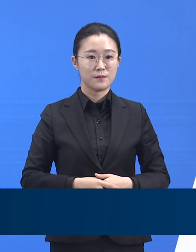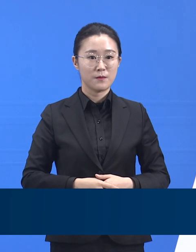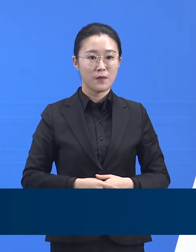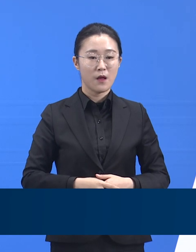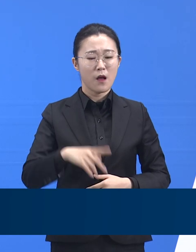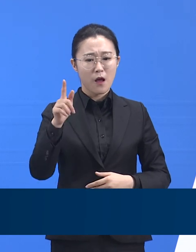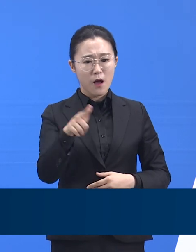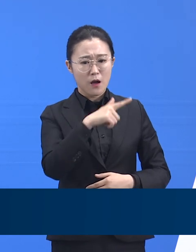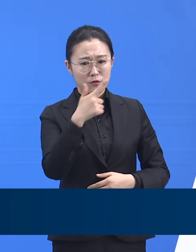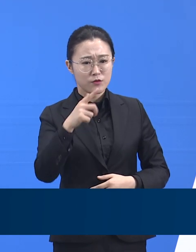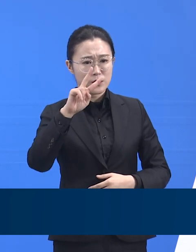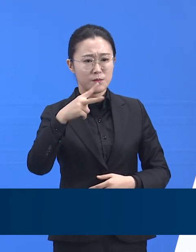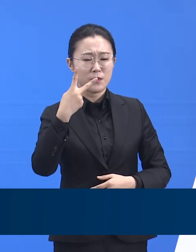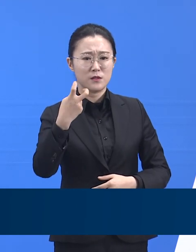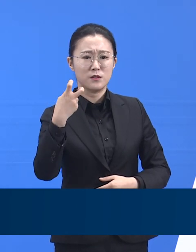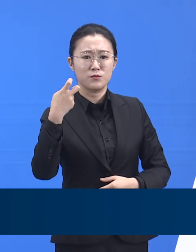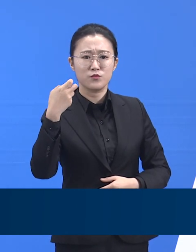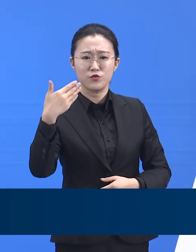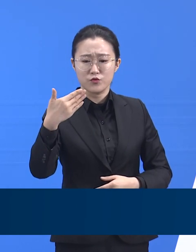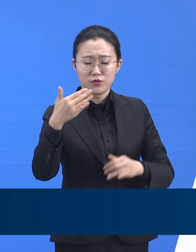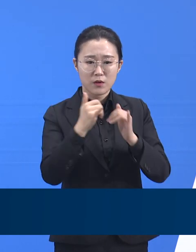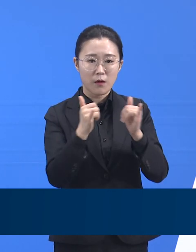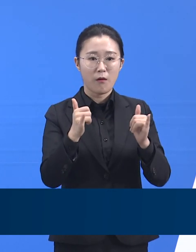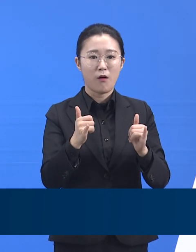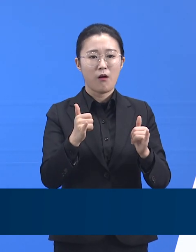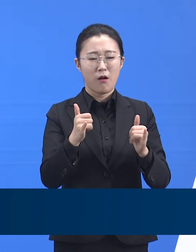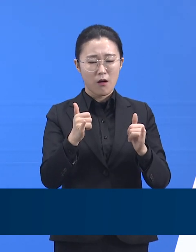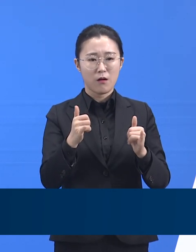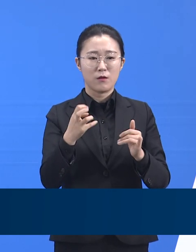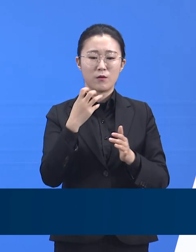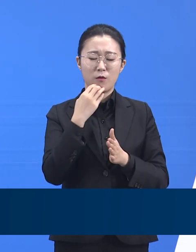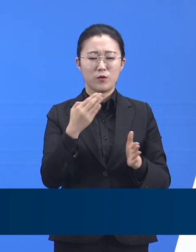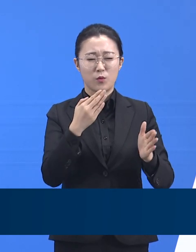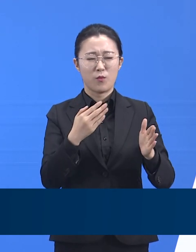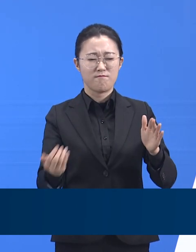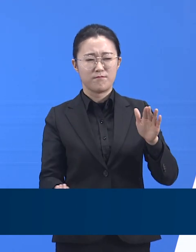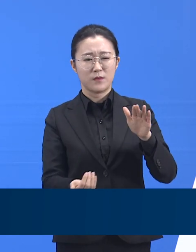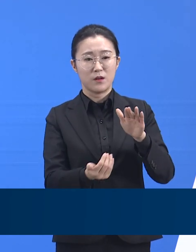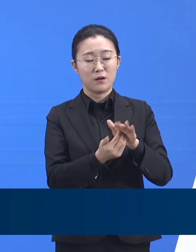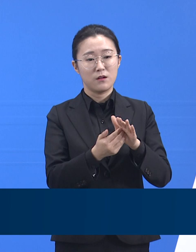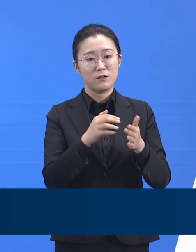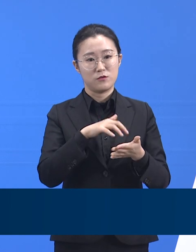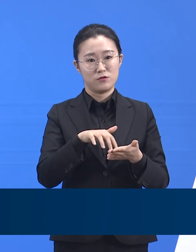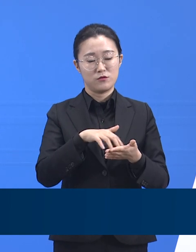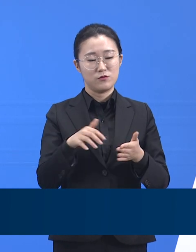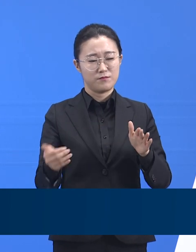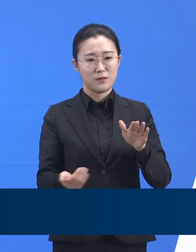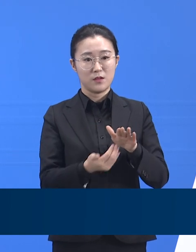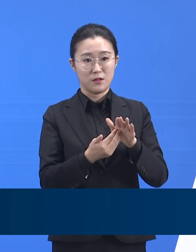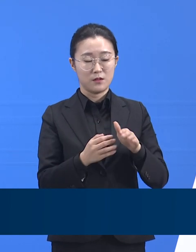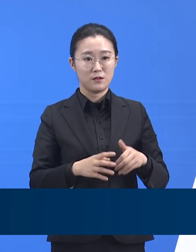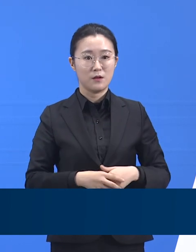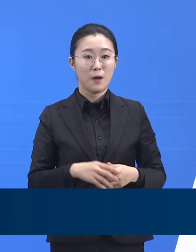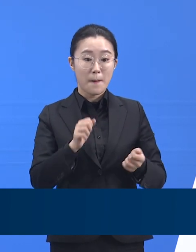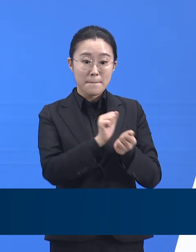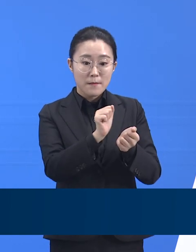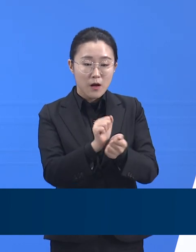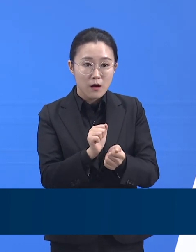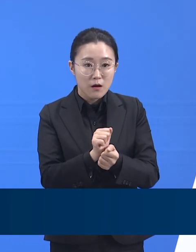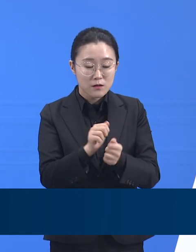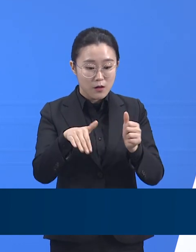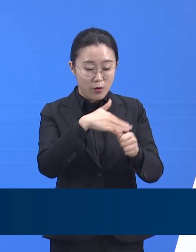229명은 경기도 외의 통계상 가장 높은 수치였습니다. 감염 경로를 보면 안양시